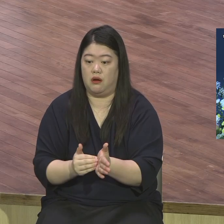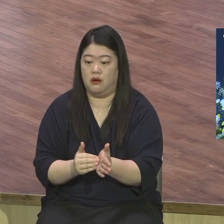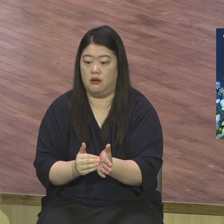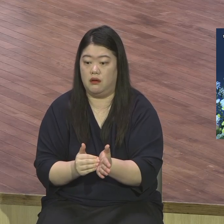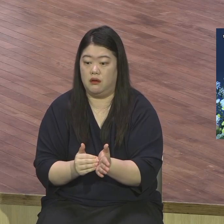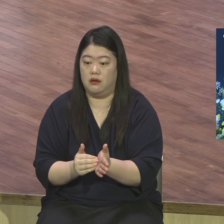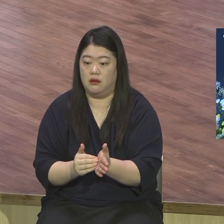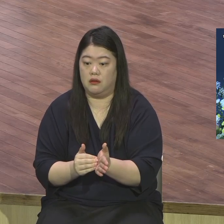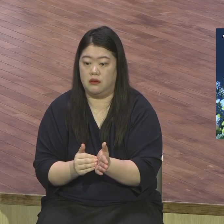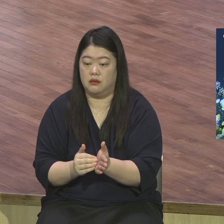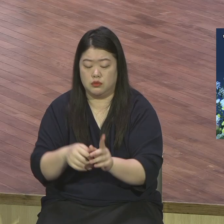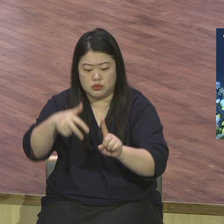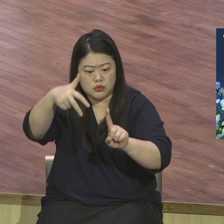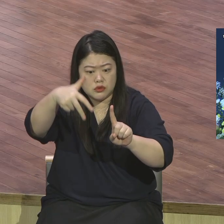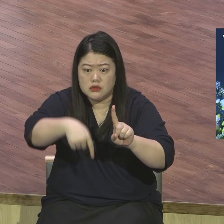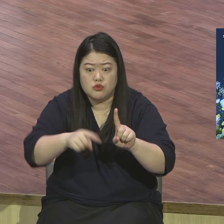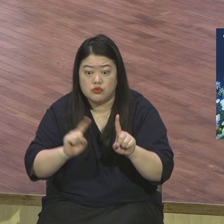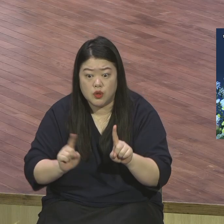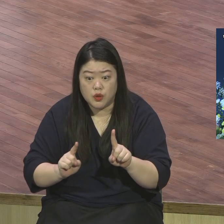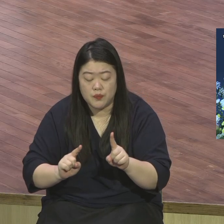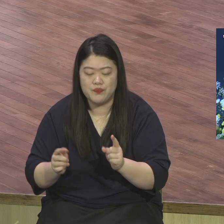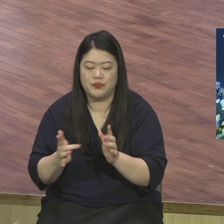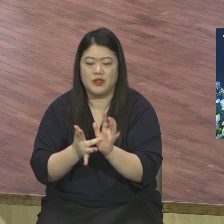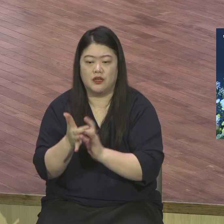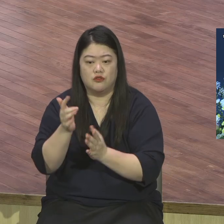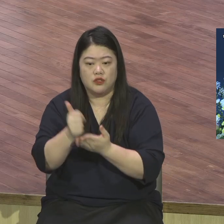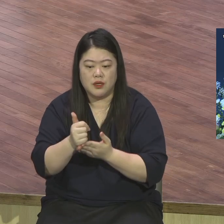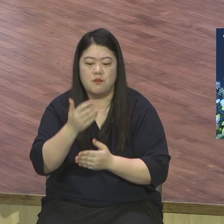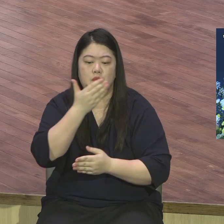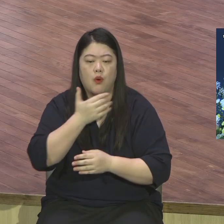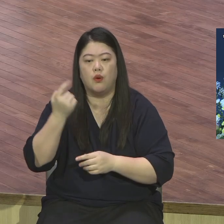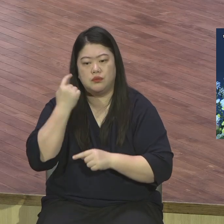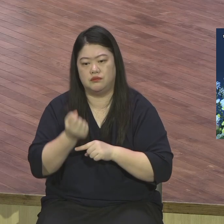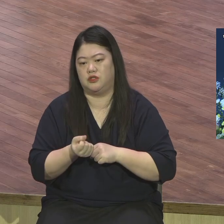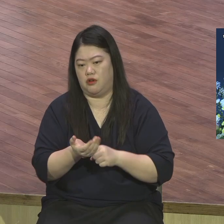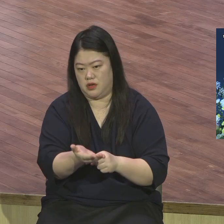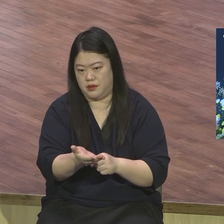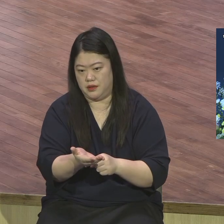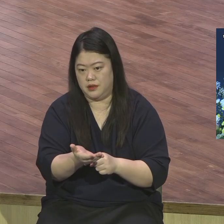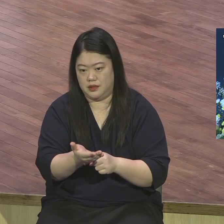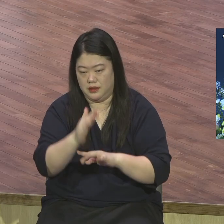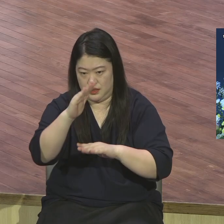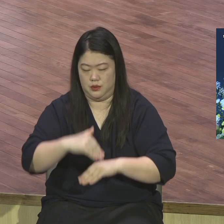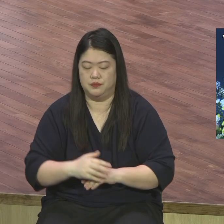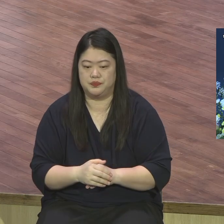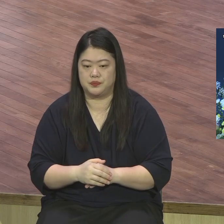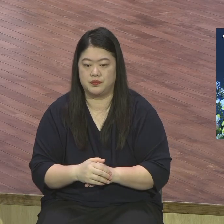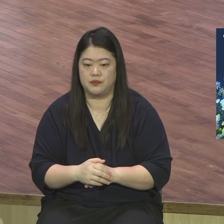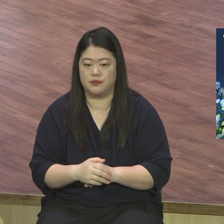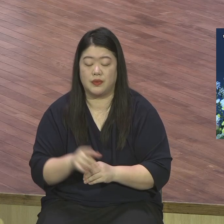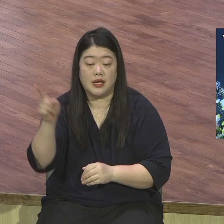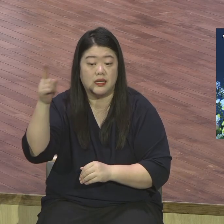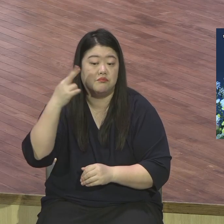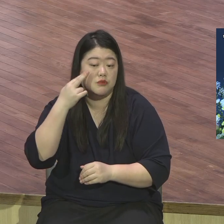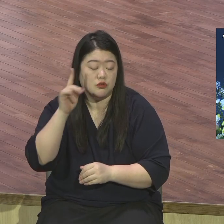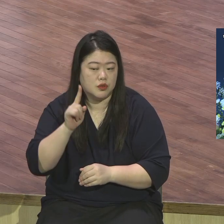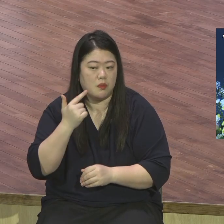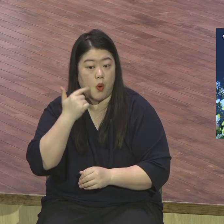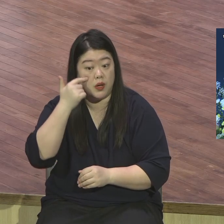신약성경 핵심 메시지라는 책을 본 선 마크 데브 목사가 있습니다 신약성경의 핵심